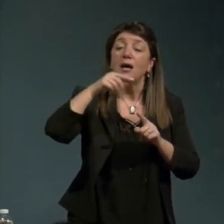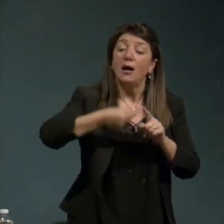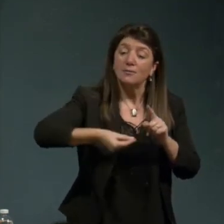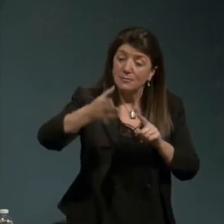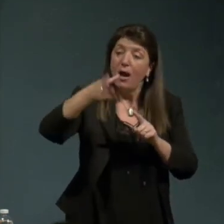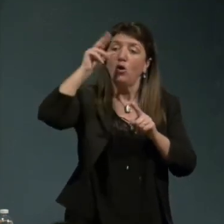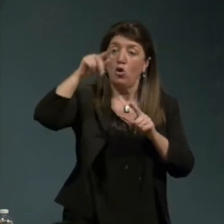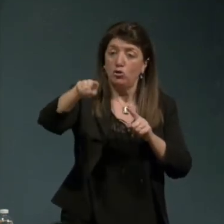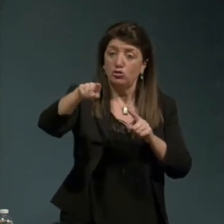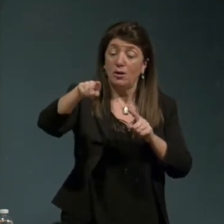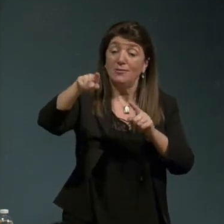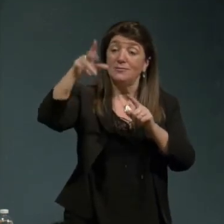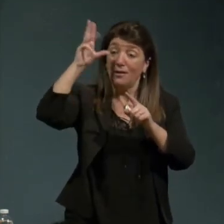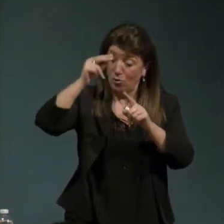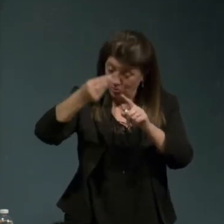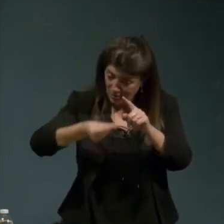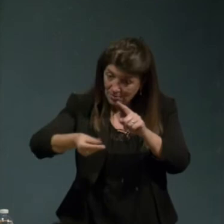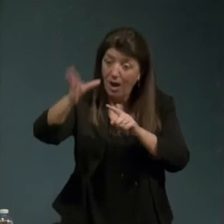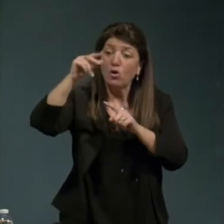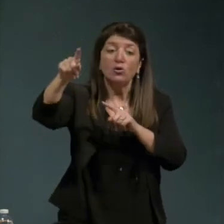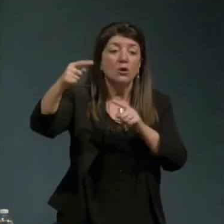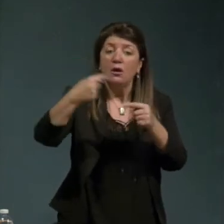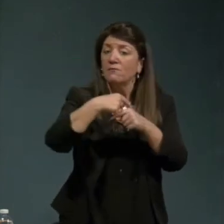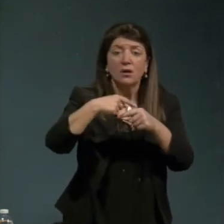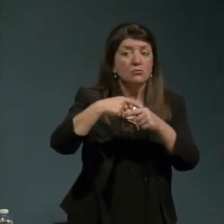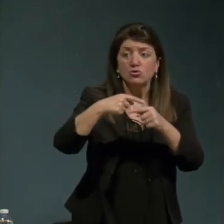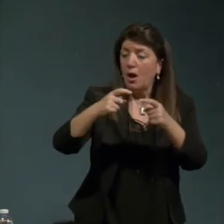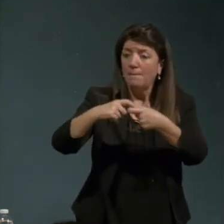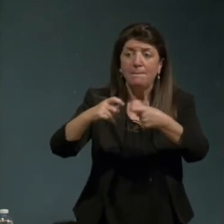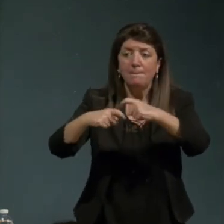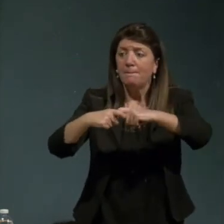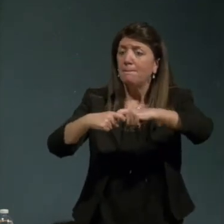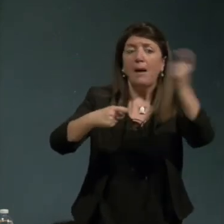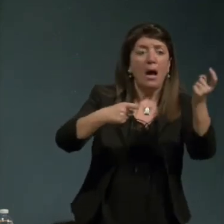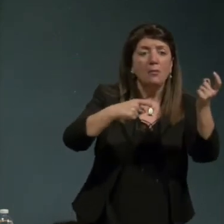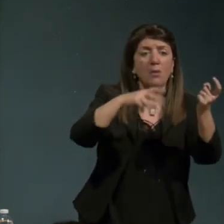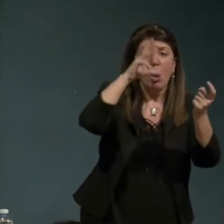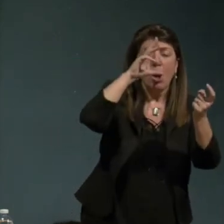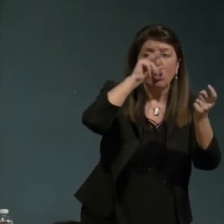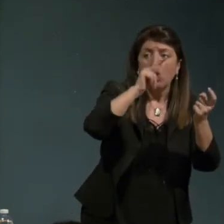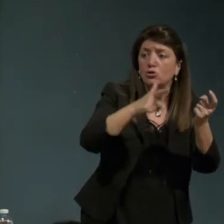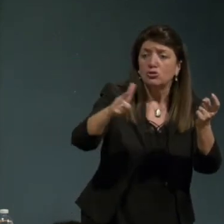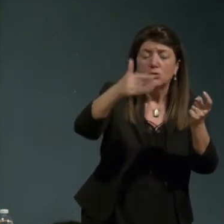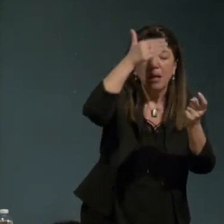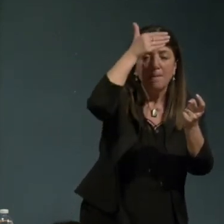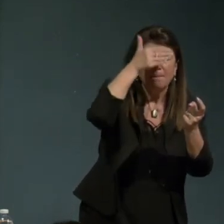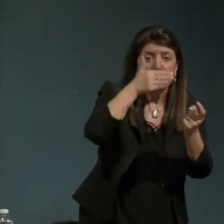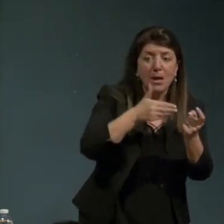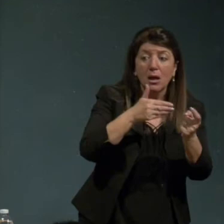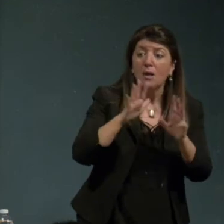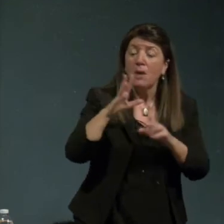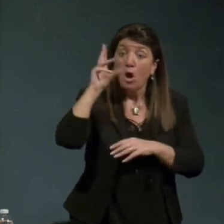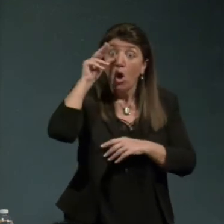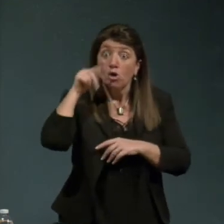la conoscenza ma no che significa la conoscenza è un processo